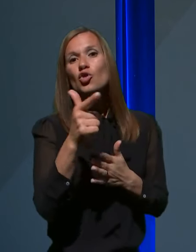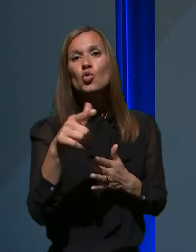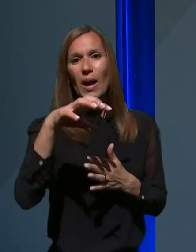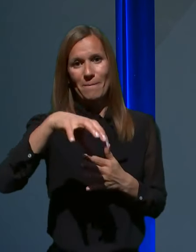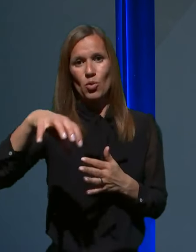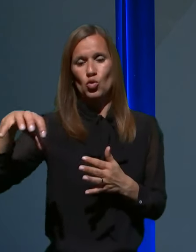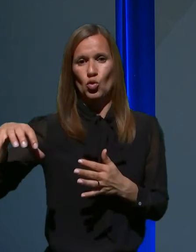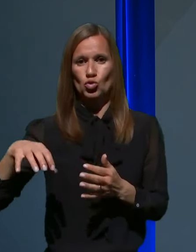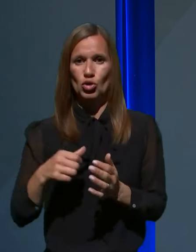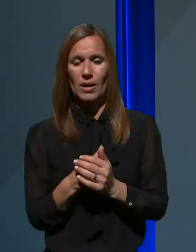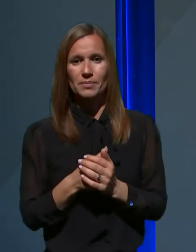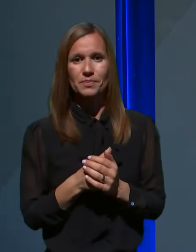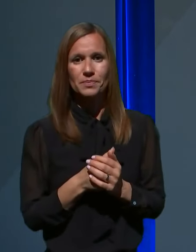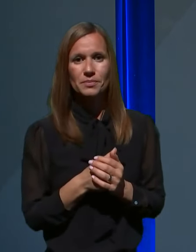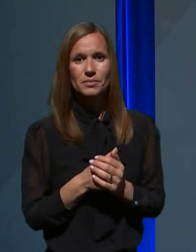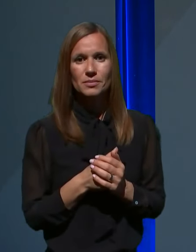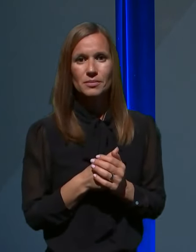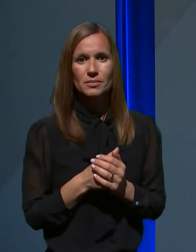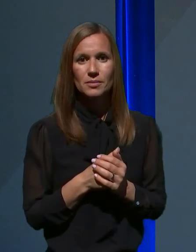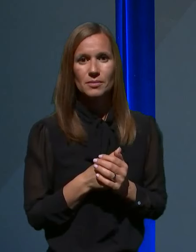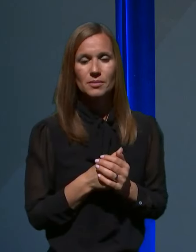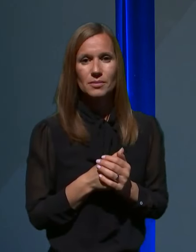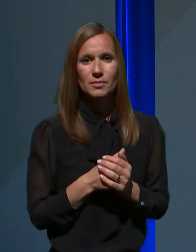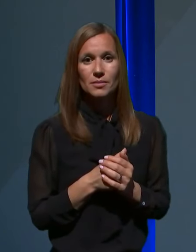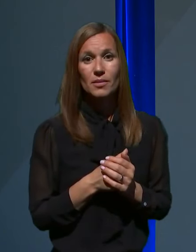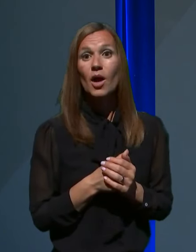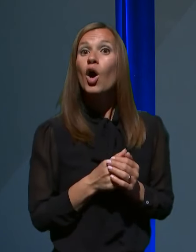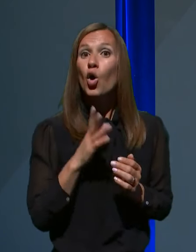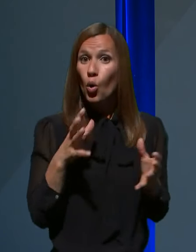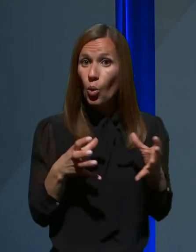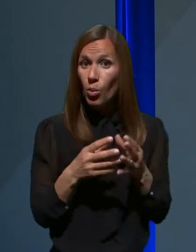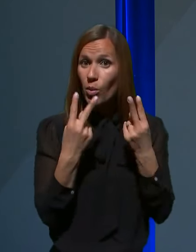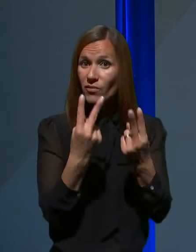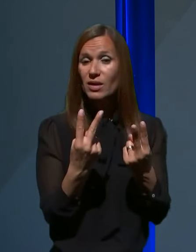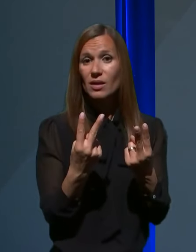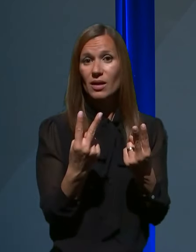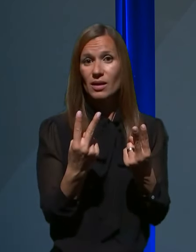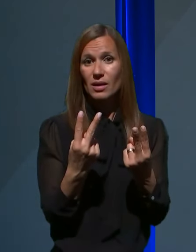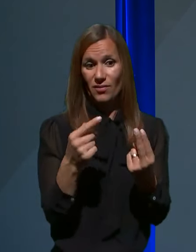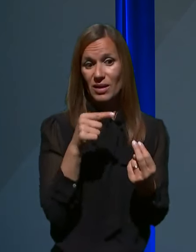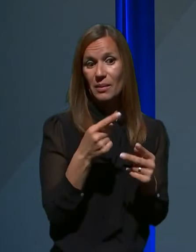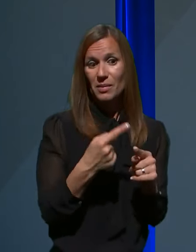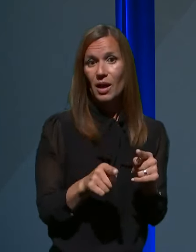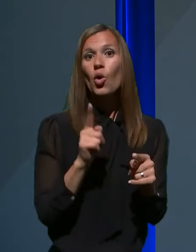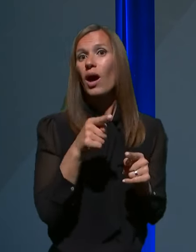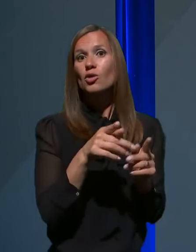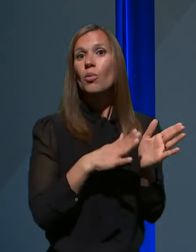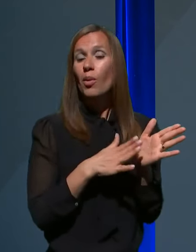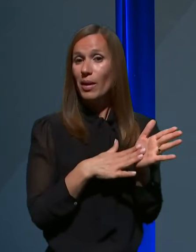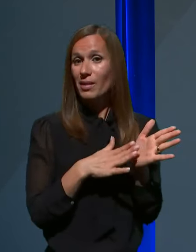In ko bomo videli v tem delu, kaj pomenijo